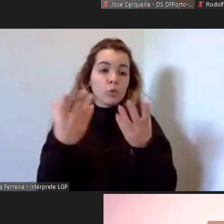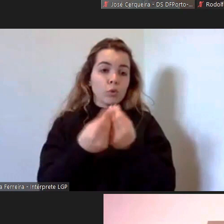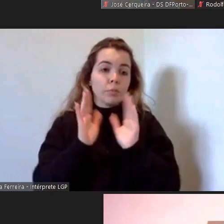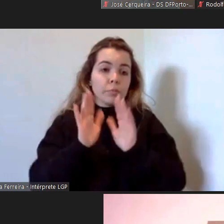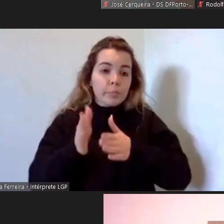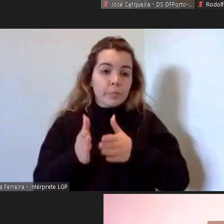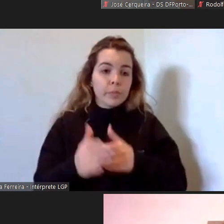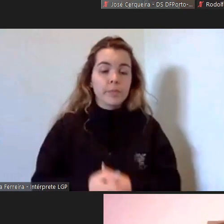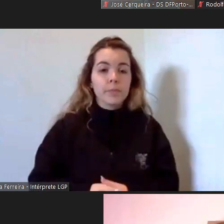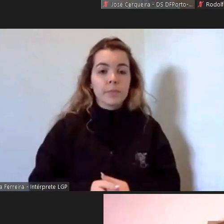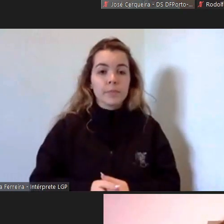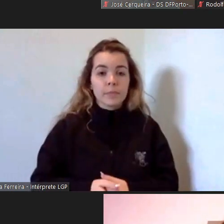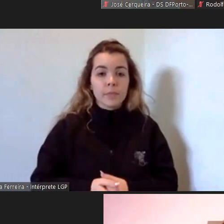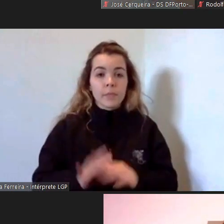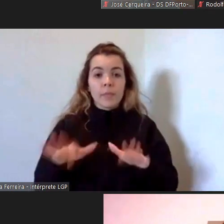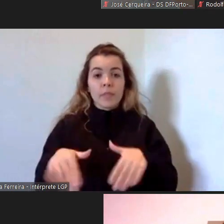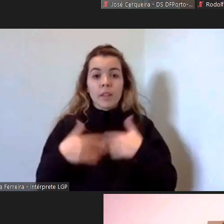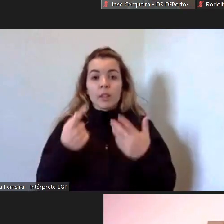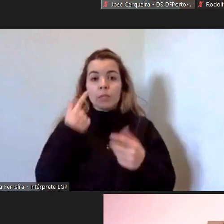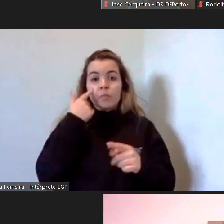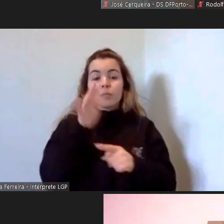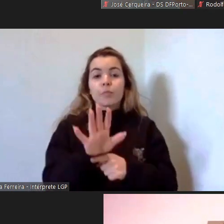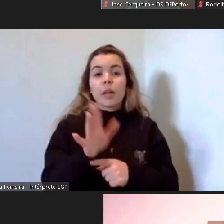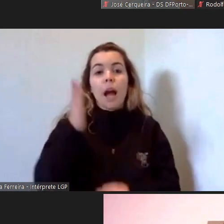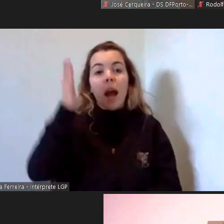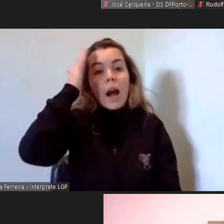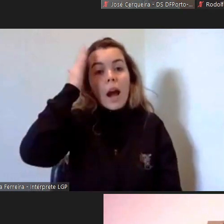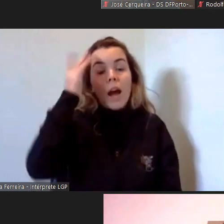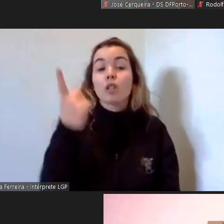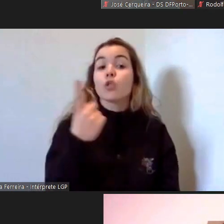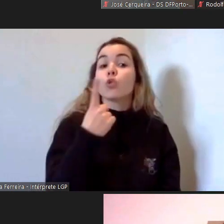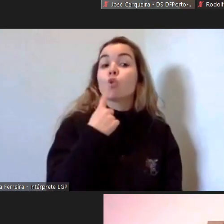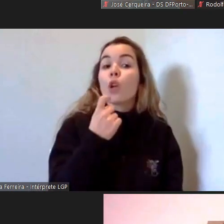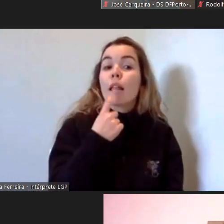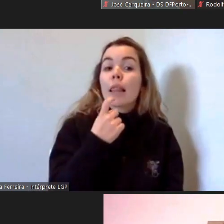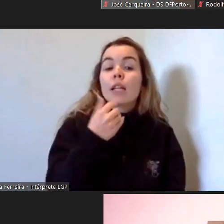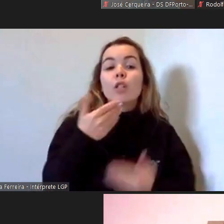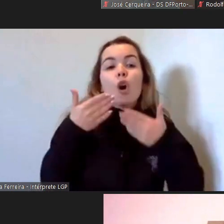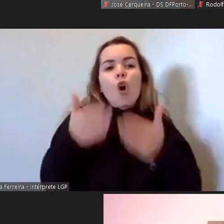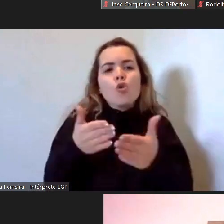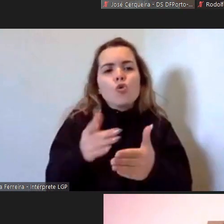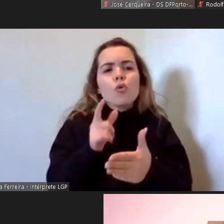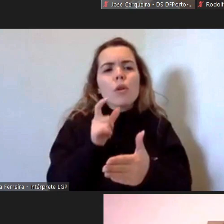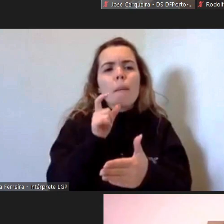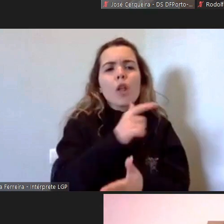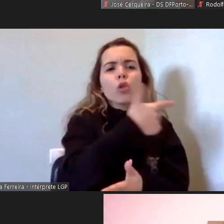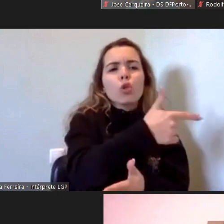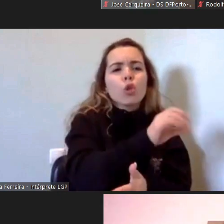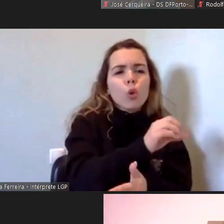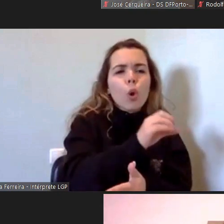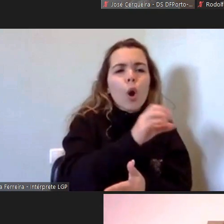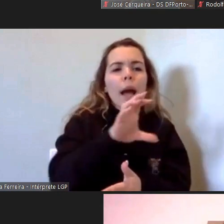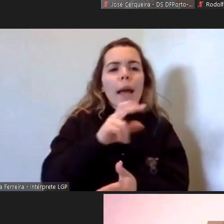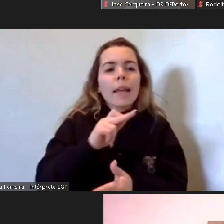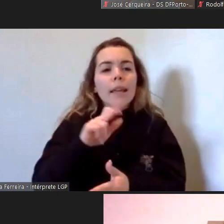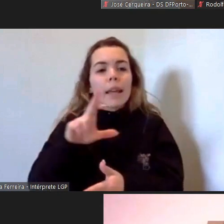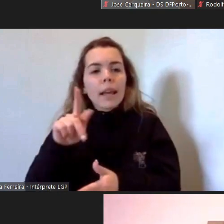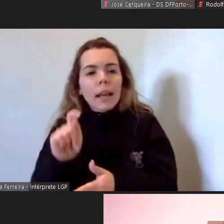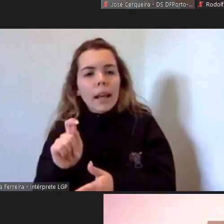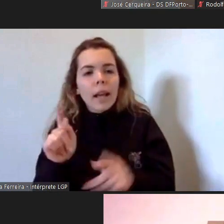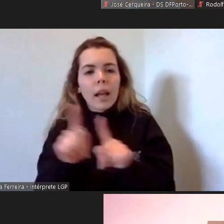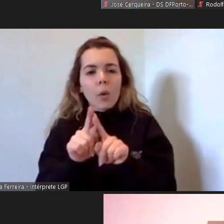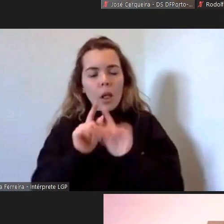se calhar o inglês ajuda-nos no to care que é uma expressão que tem mais densidade do que se calhar do que cuidar